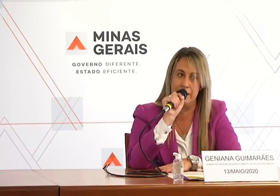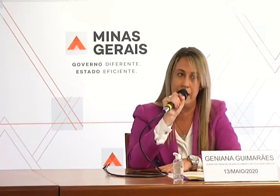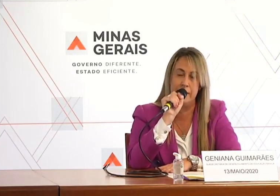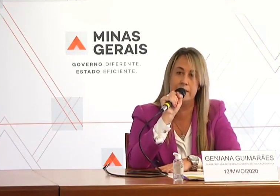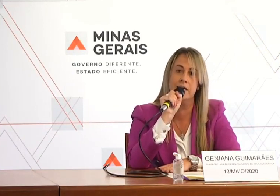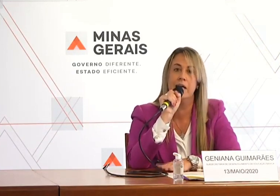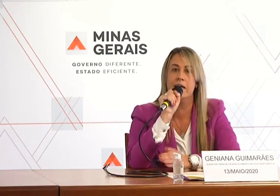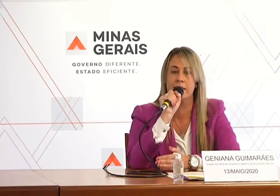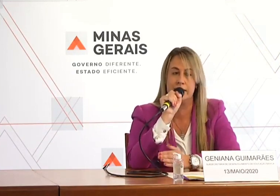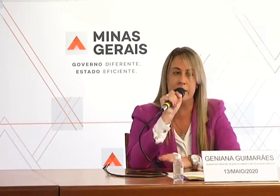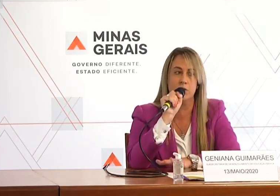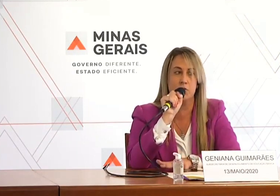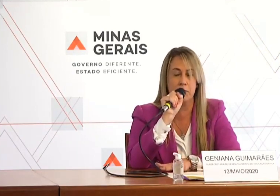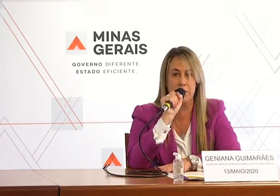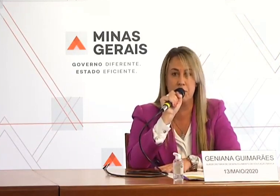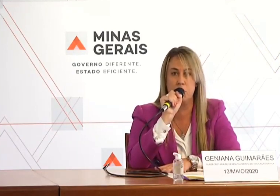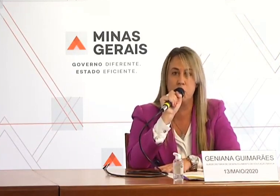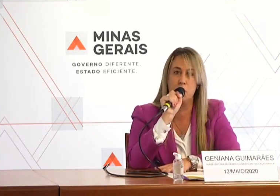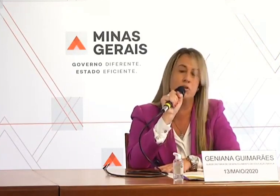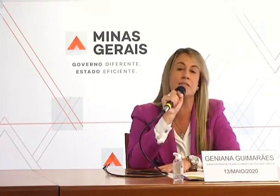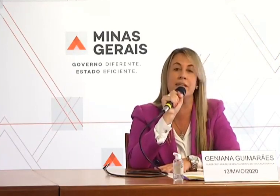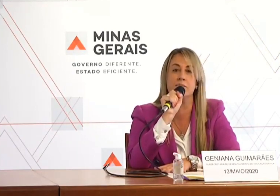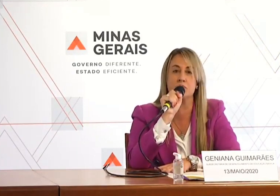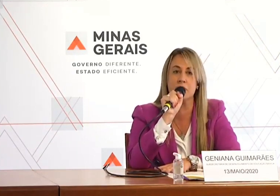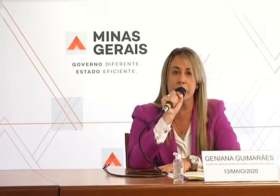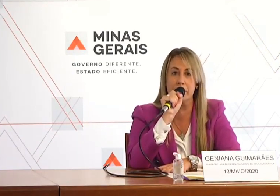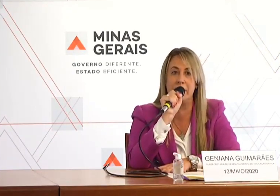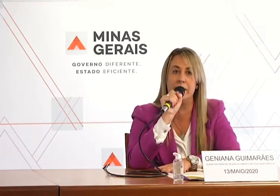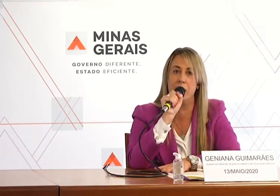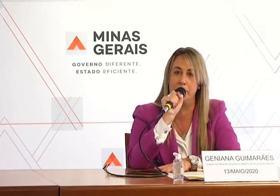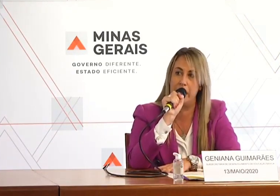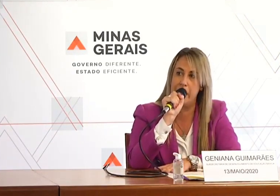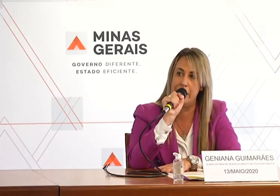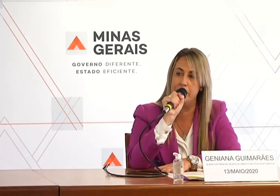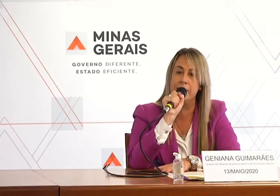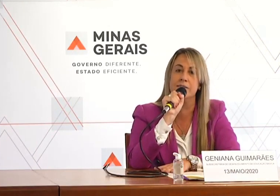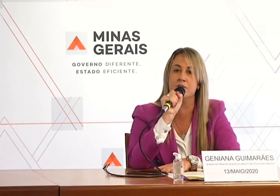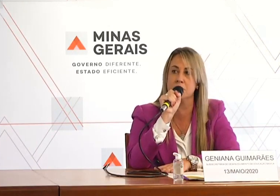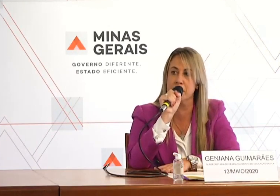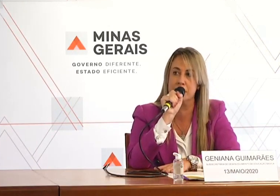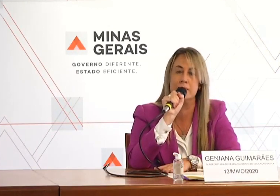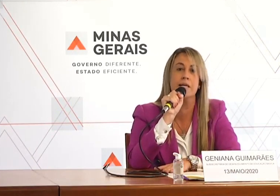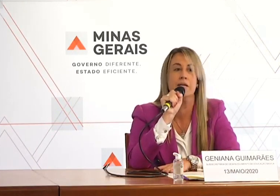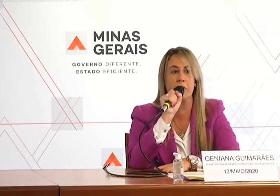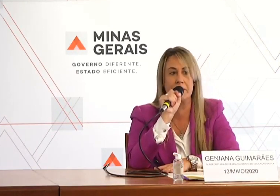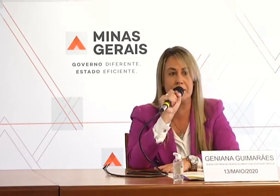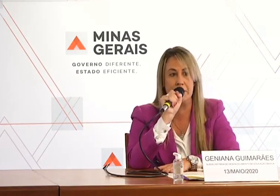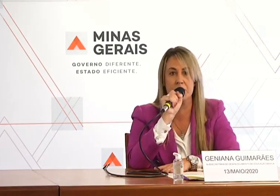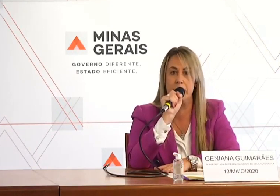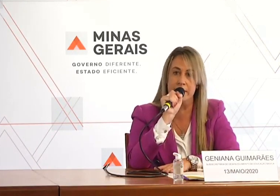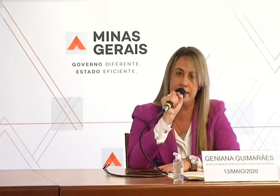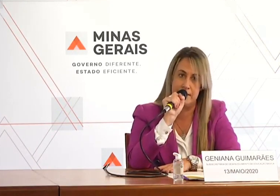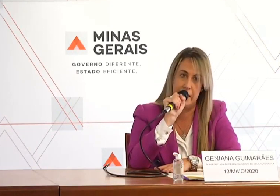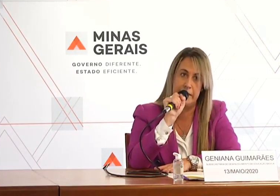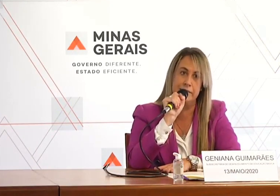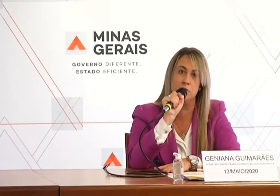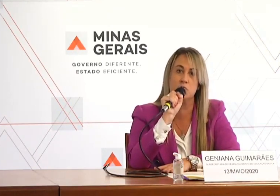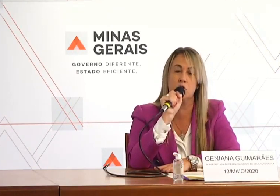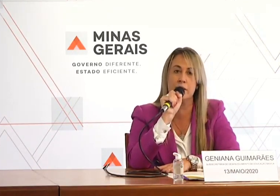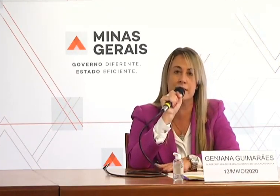também em linguagem de sinais. A secretária já muito bem colocou, nós teremos material em braile para aqueles estudantes cegos que